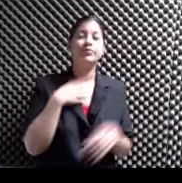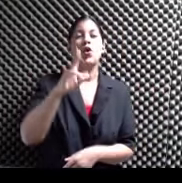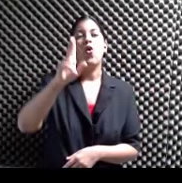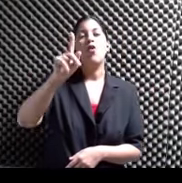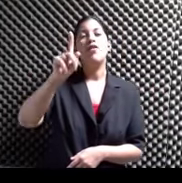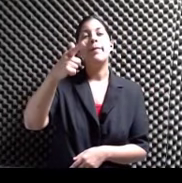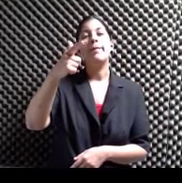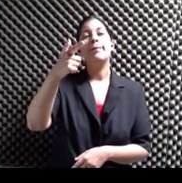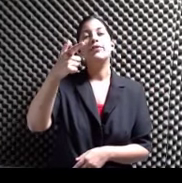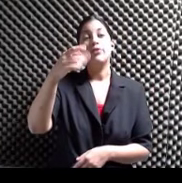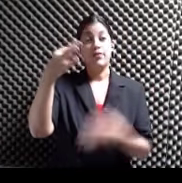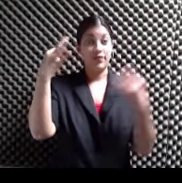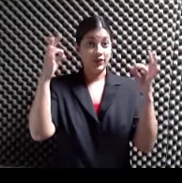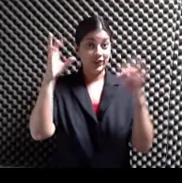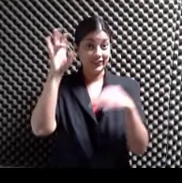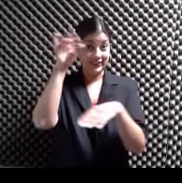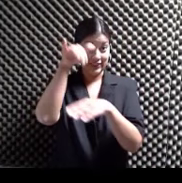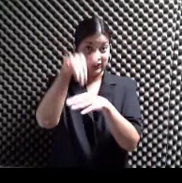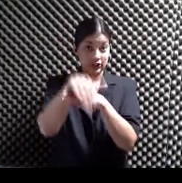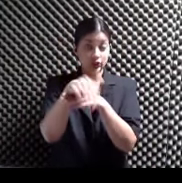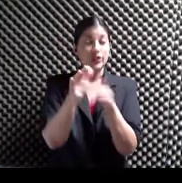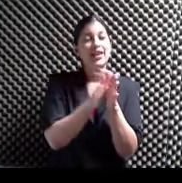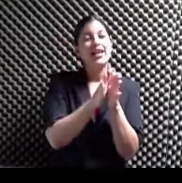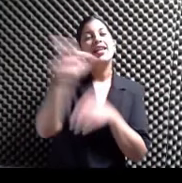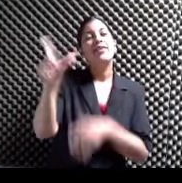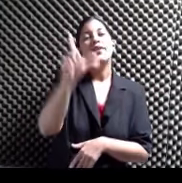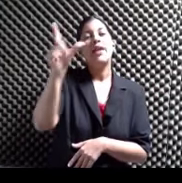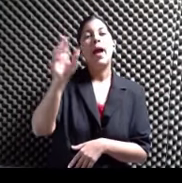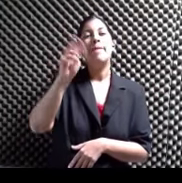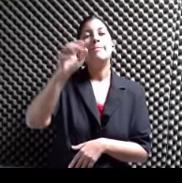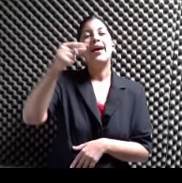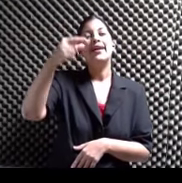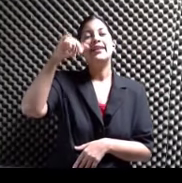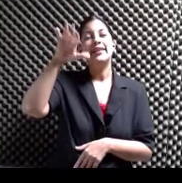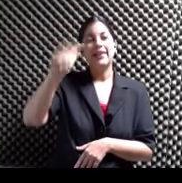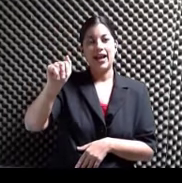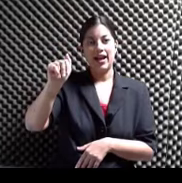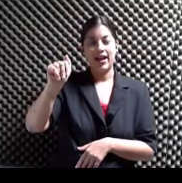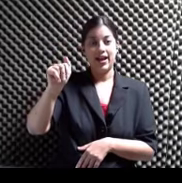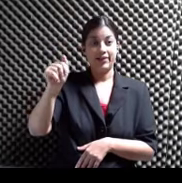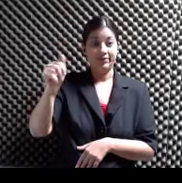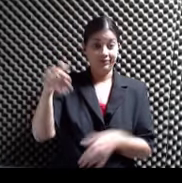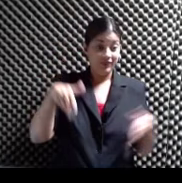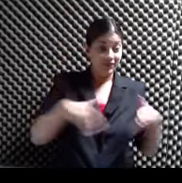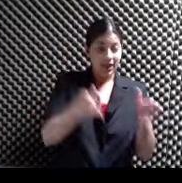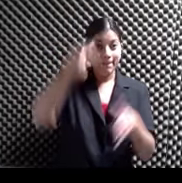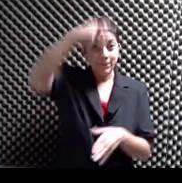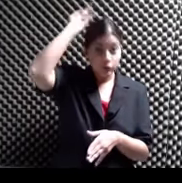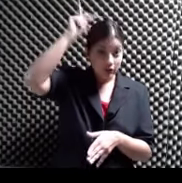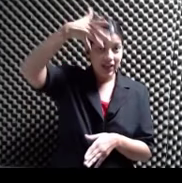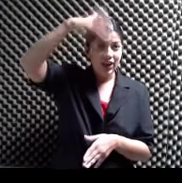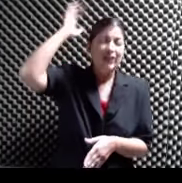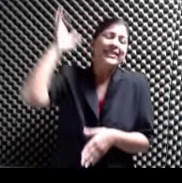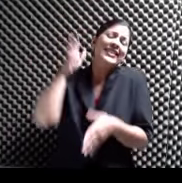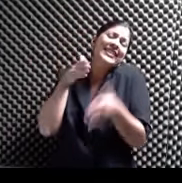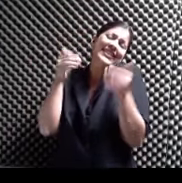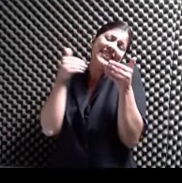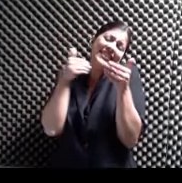febrero A las 7 de la noche En la librería Mágica Avenida Ponce de León Río Piedras Eso es bien Cerquita de la UPR Vamos a dejar Un